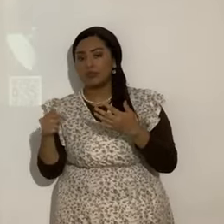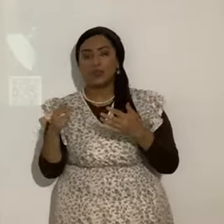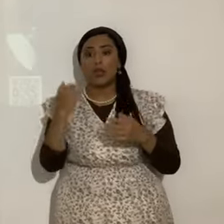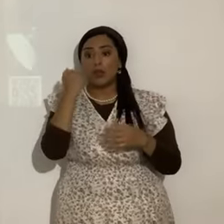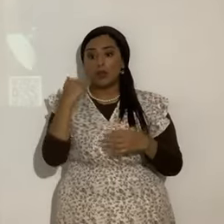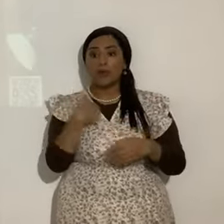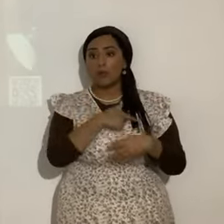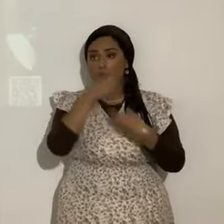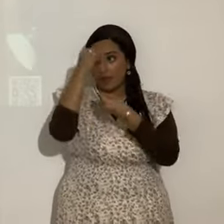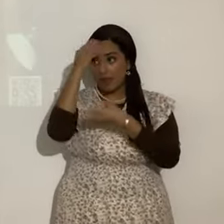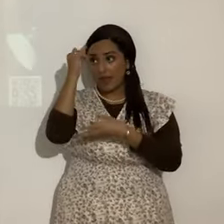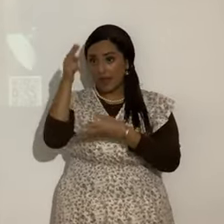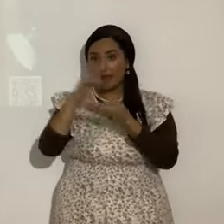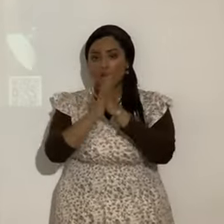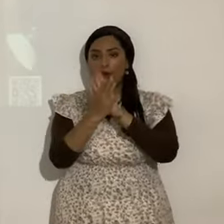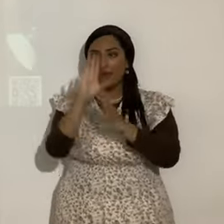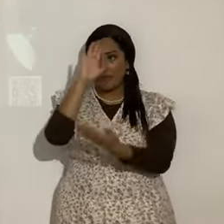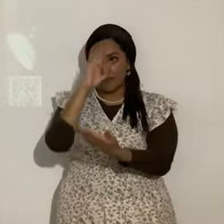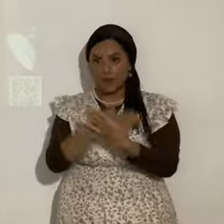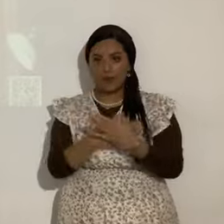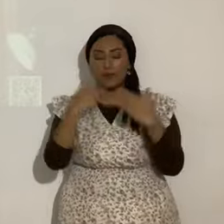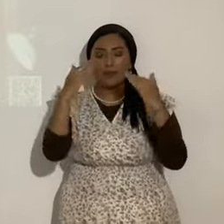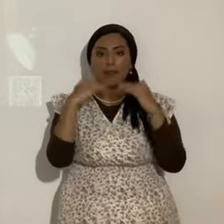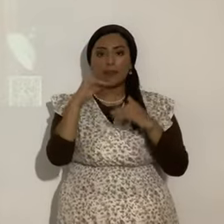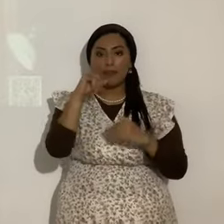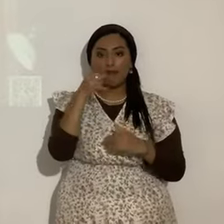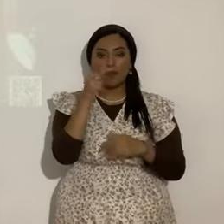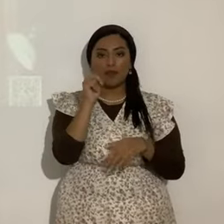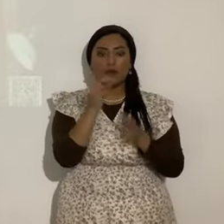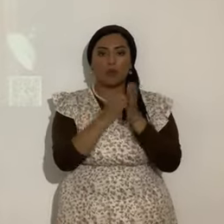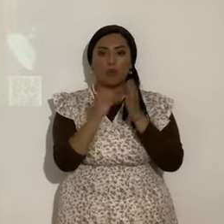Eterno. Ahora vamos a Juan 8, verso 38.